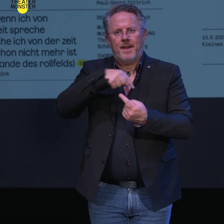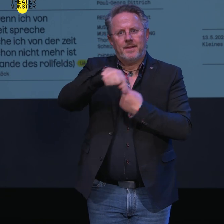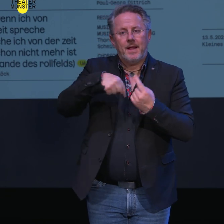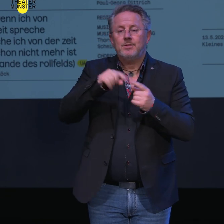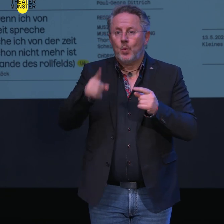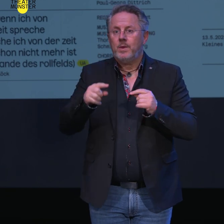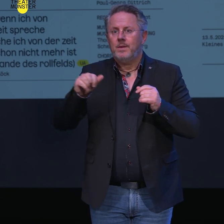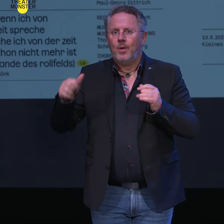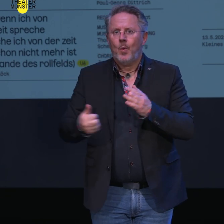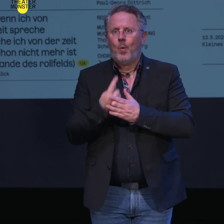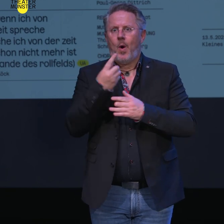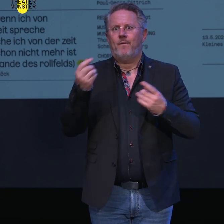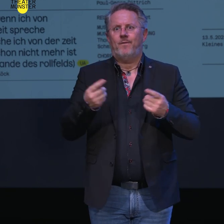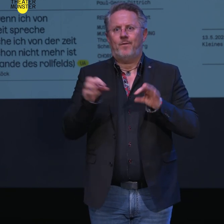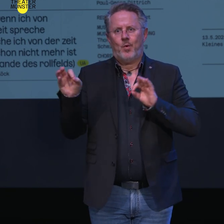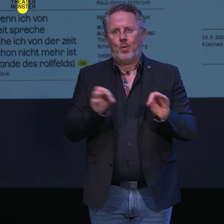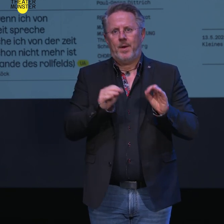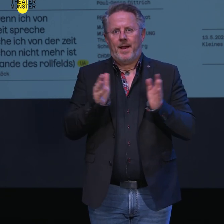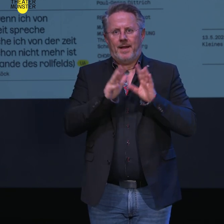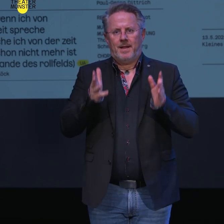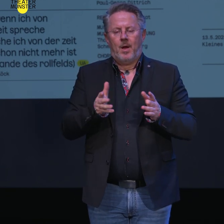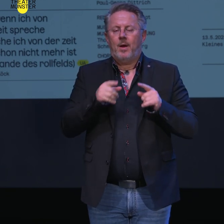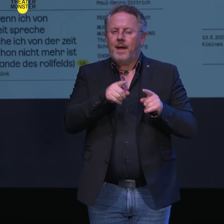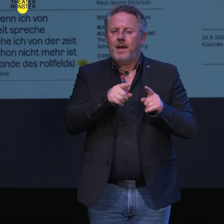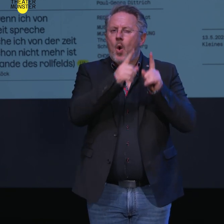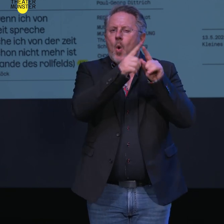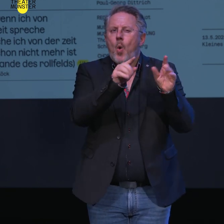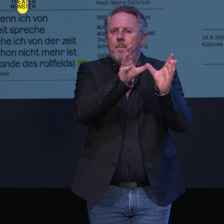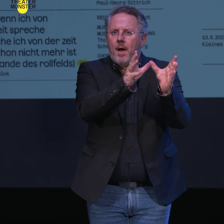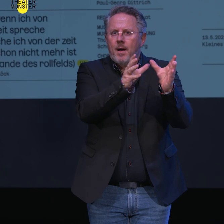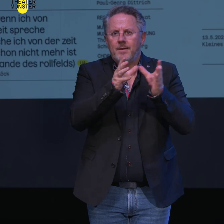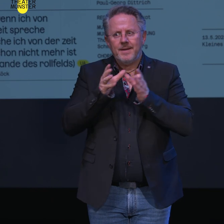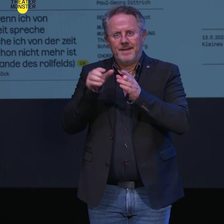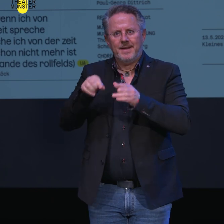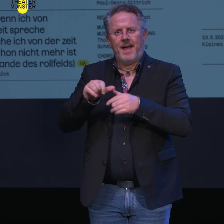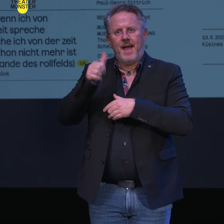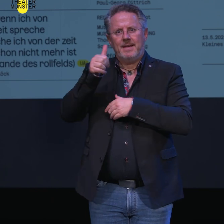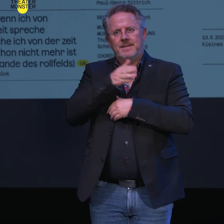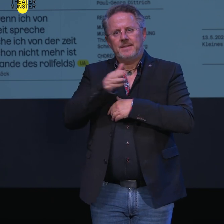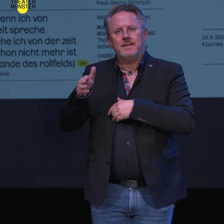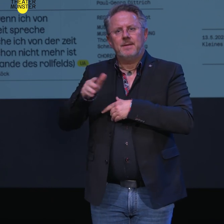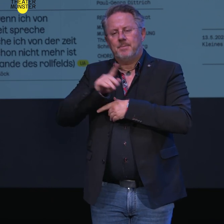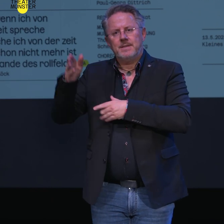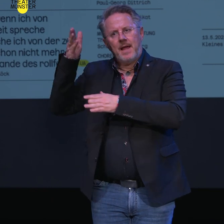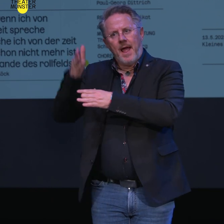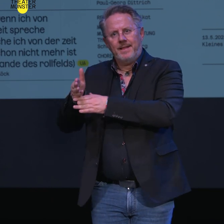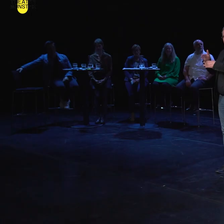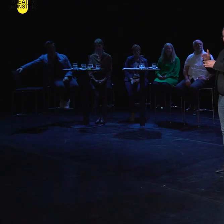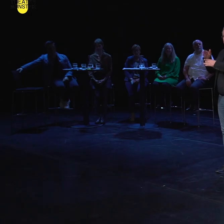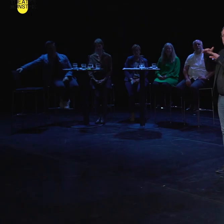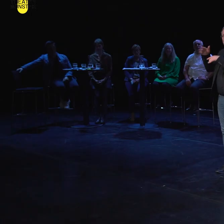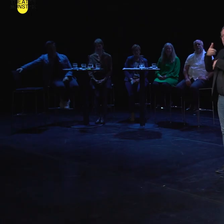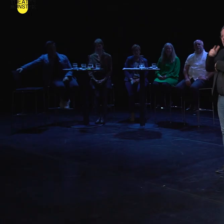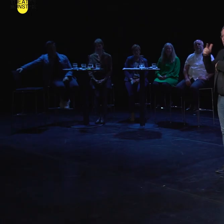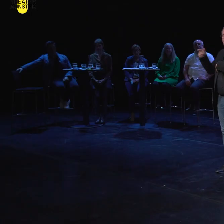Uraufführung im Kleinen Haus. In der Oper im engeren Sinne befassen wir uns in der ersten Spielzeithälfte, also bis zum Jahresende 2022 mit